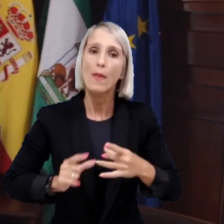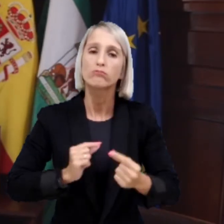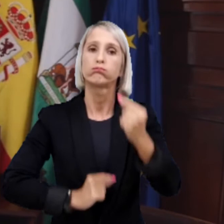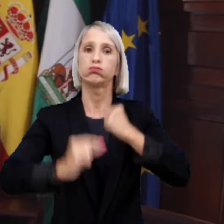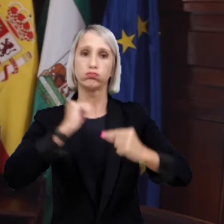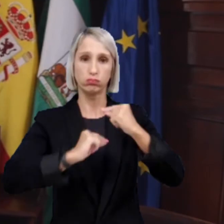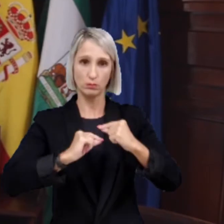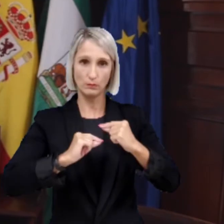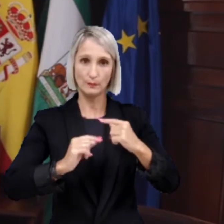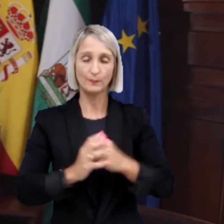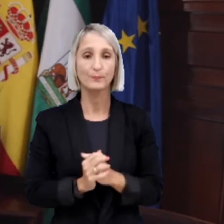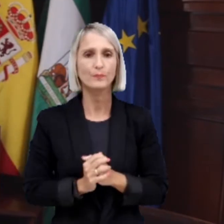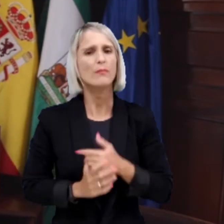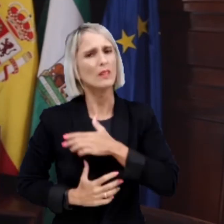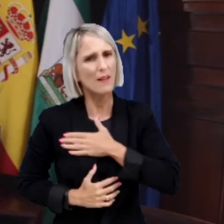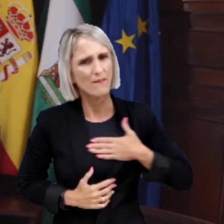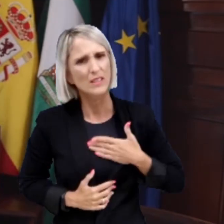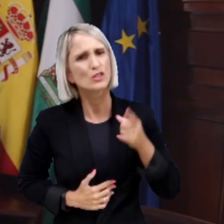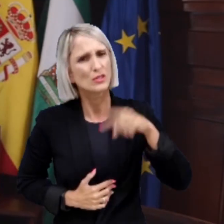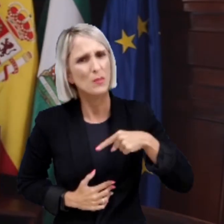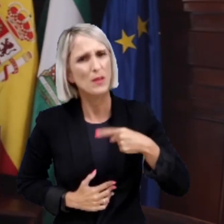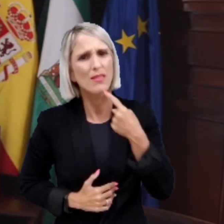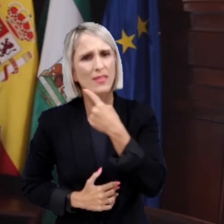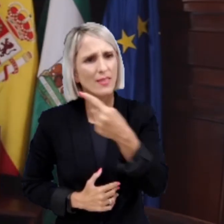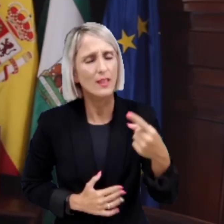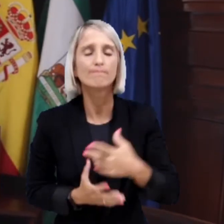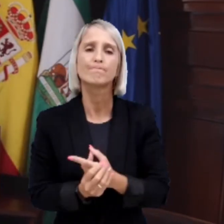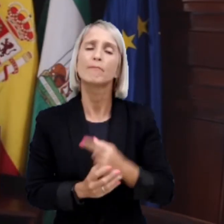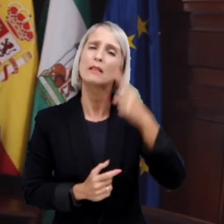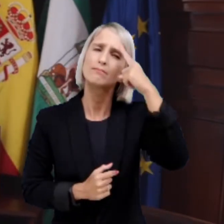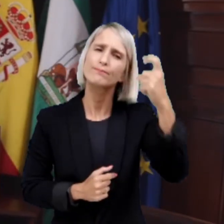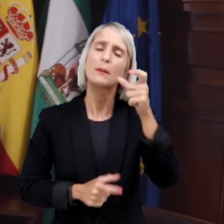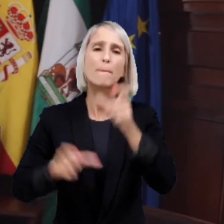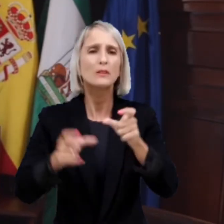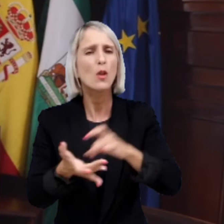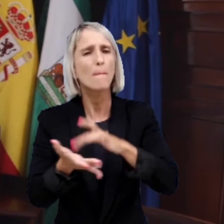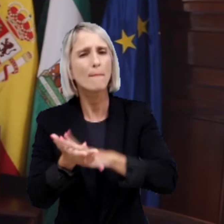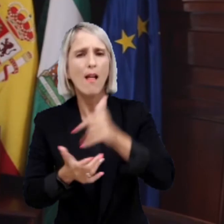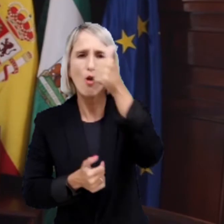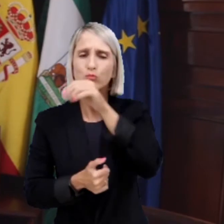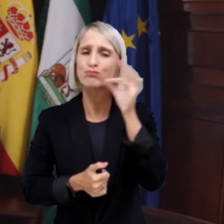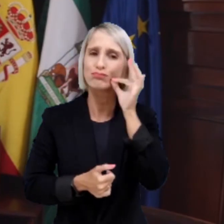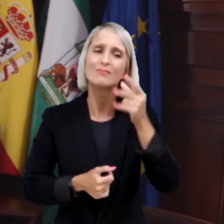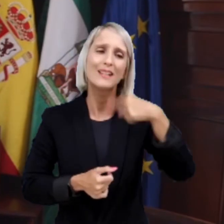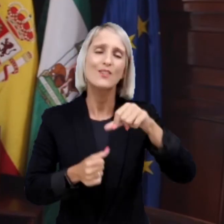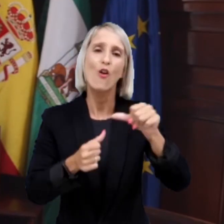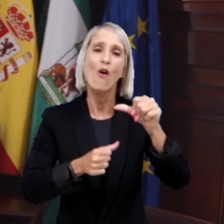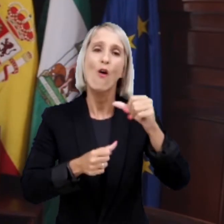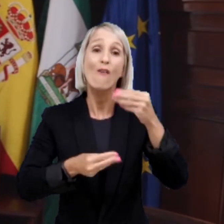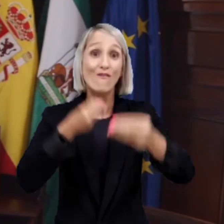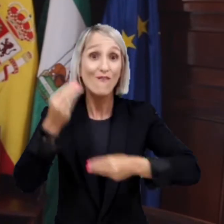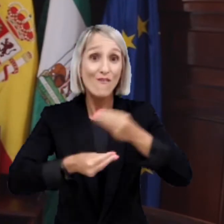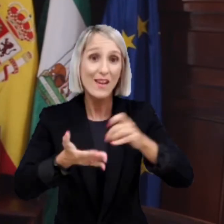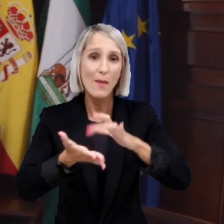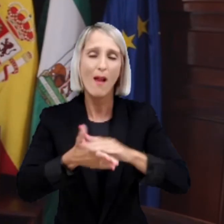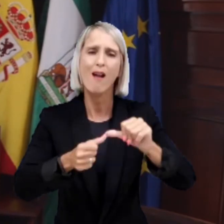haciéndolo, porque aún vacunados se puede uno contagiar, efectivamente. Quiero también, en estas palabras, tener un recuerdo para todos